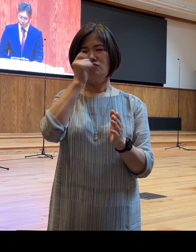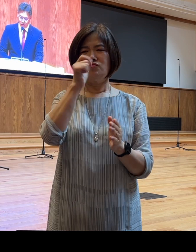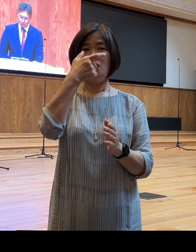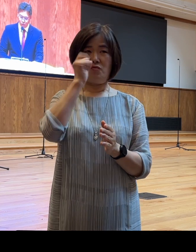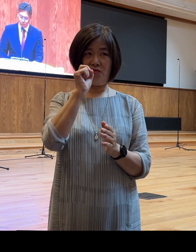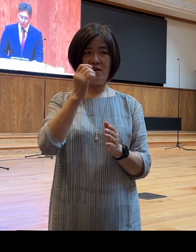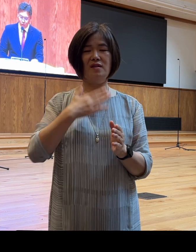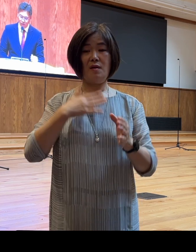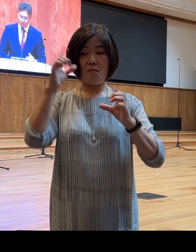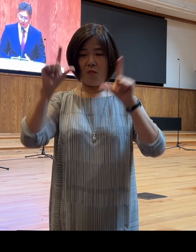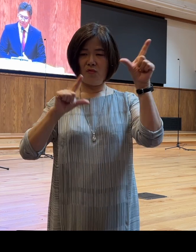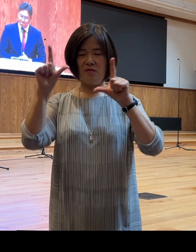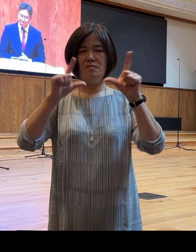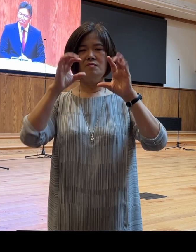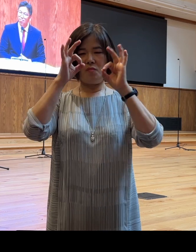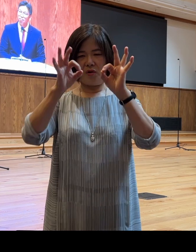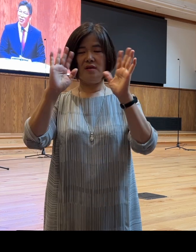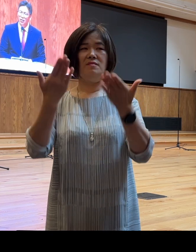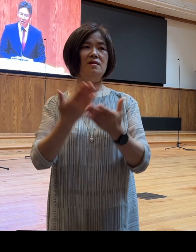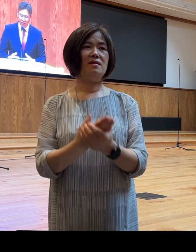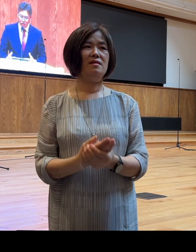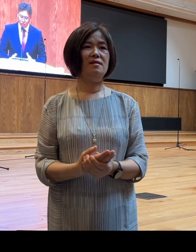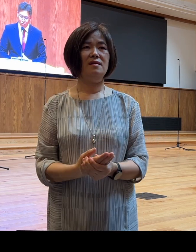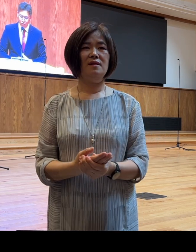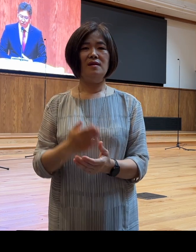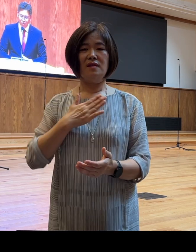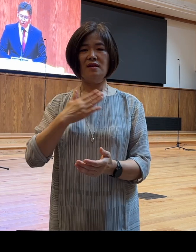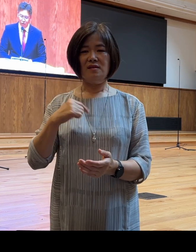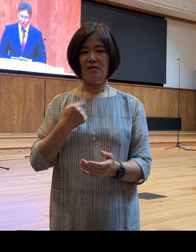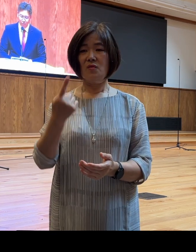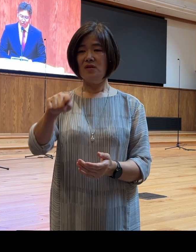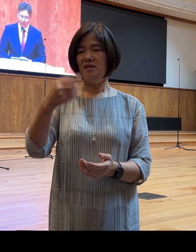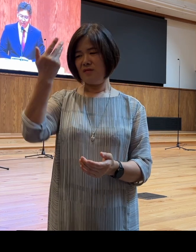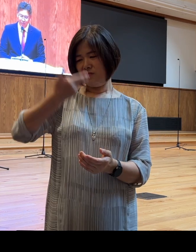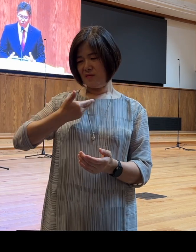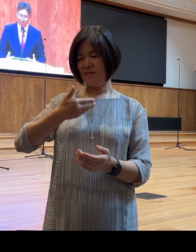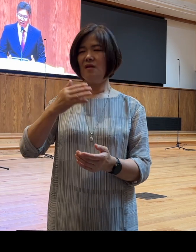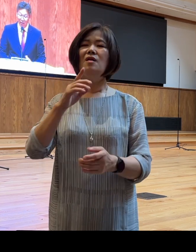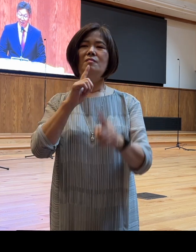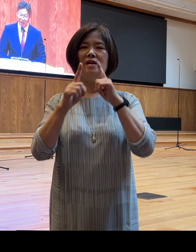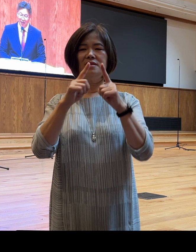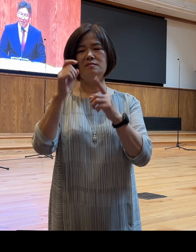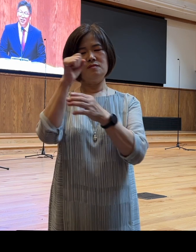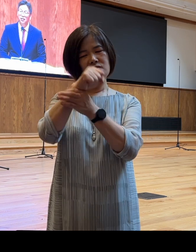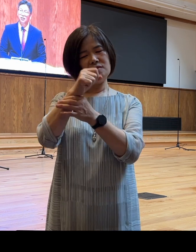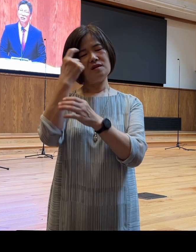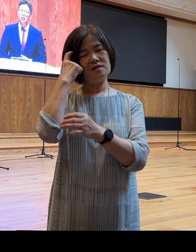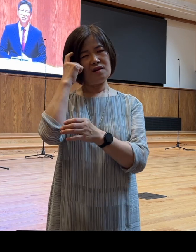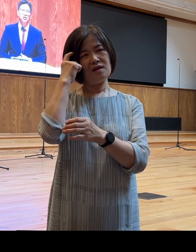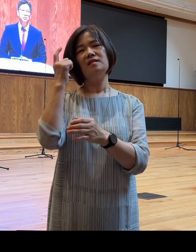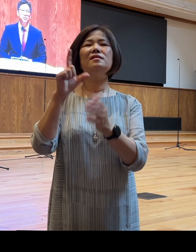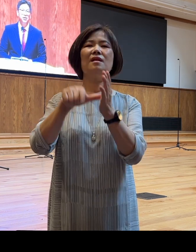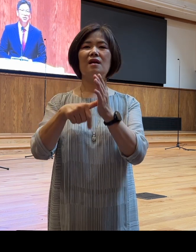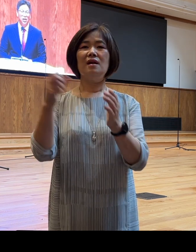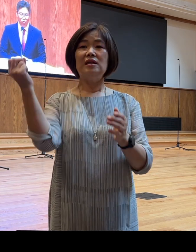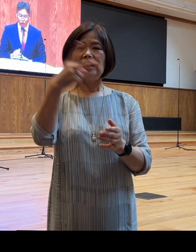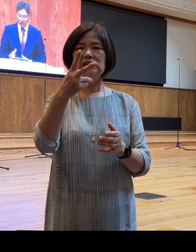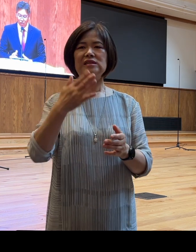모습을 보게 됩니다 저는 스스로 이 질문을 던지면서 말씀을 묵상해 갈 때 다시금 제 눈을 사로잡는